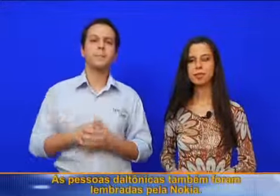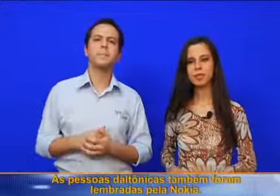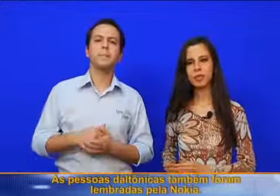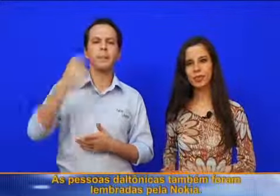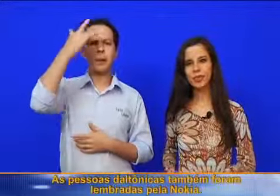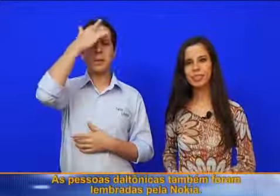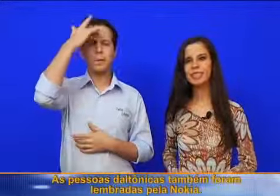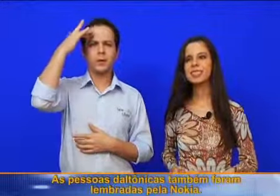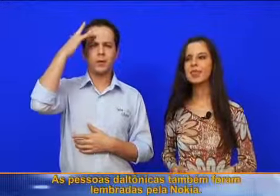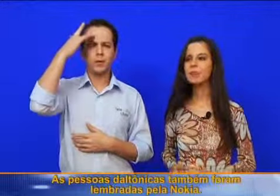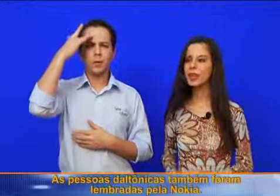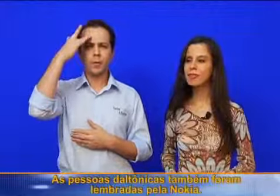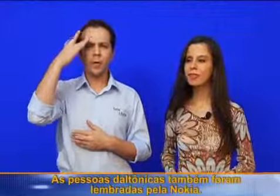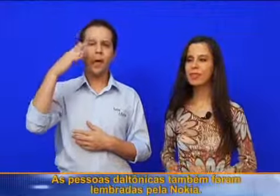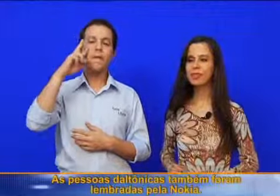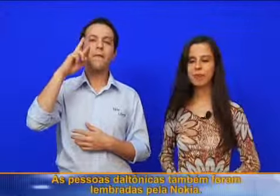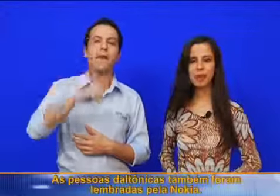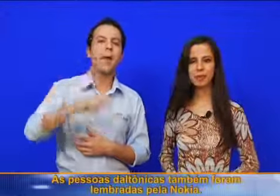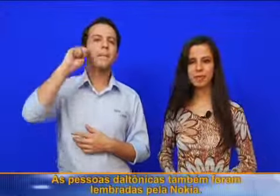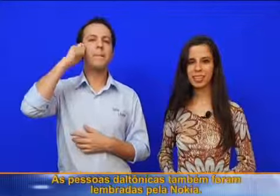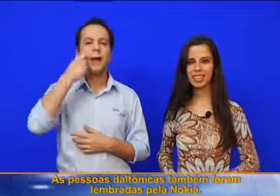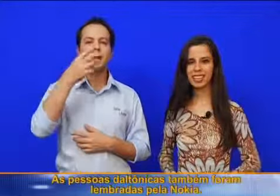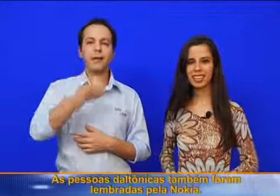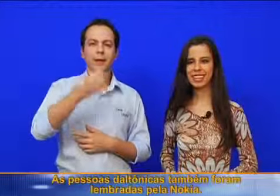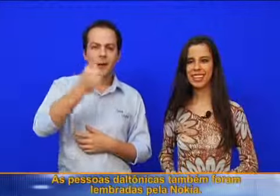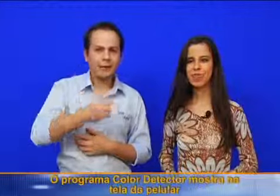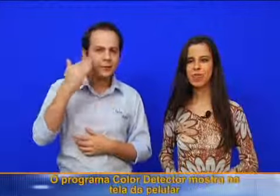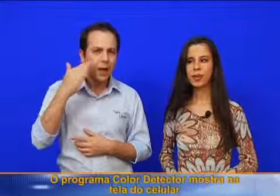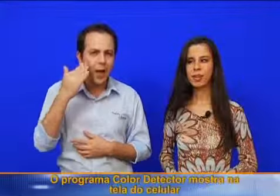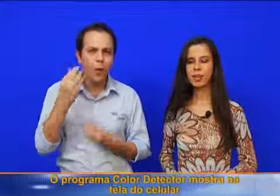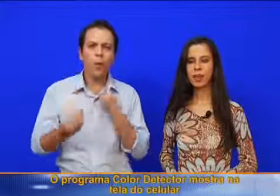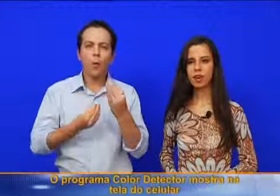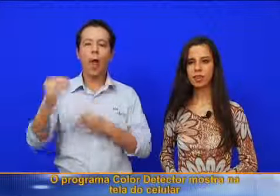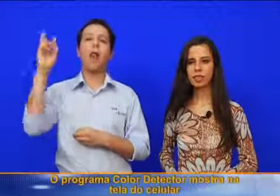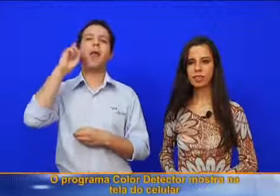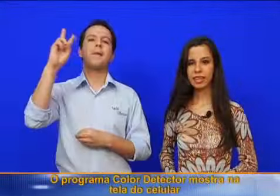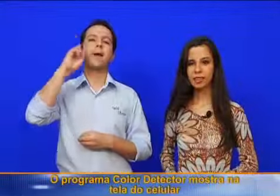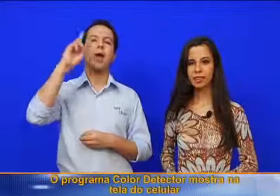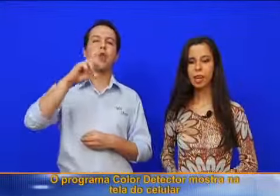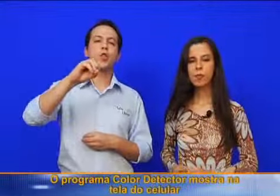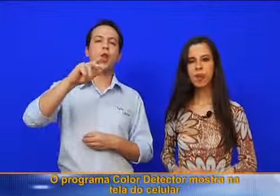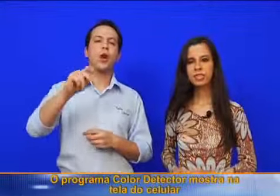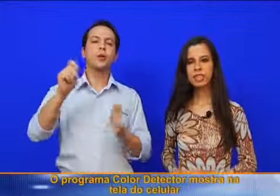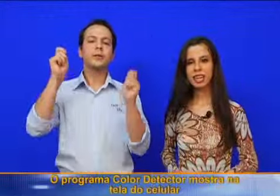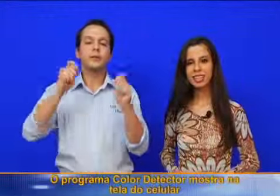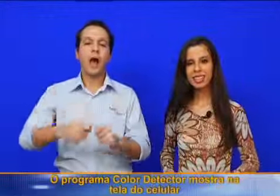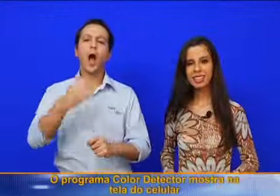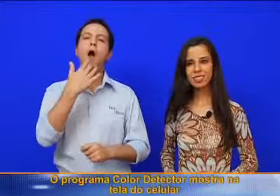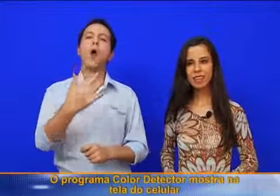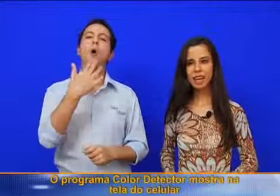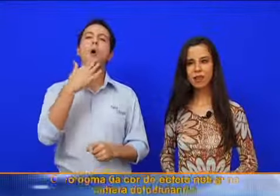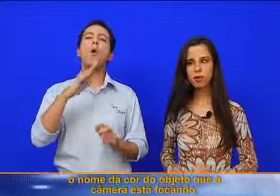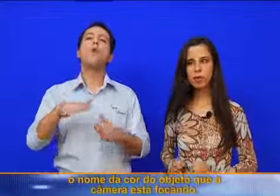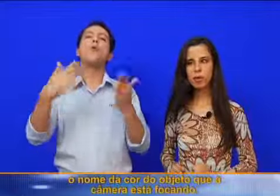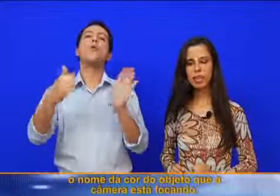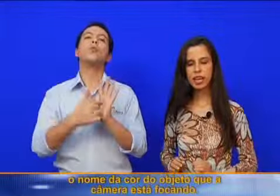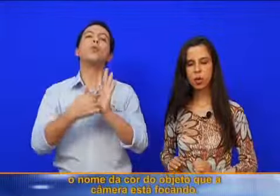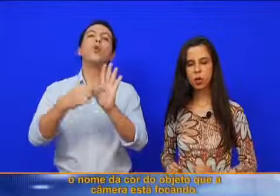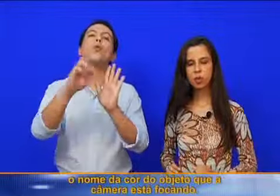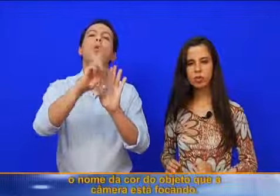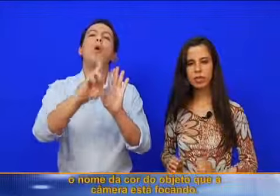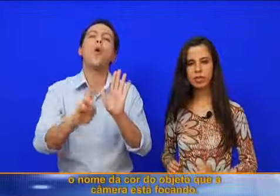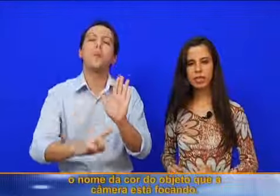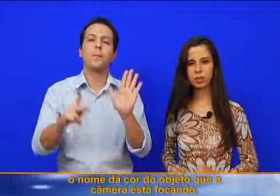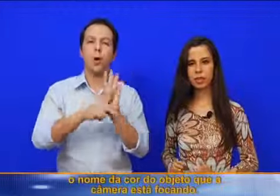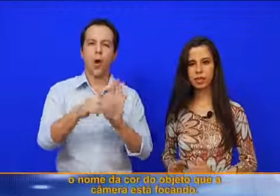As pessoas daltônicas também foram lembradas pela Nokia. O programa Color Detector mostra na tela do celular o nome